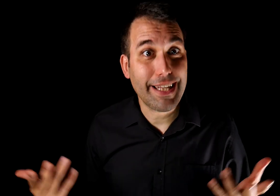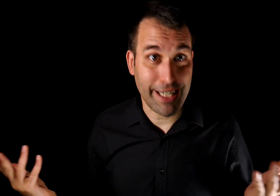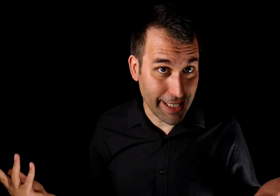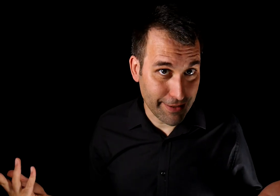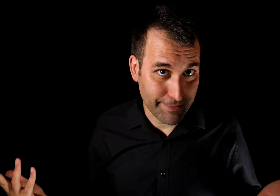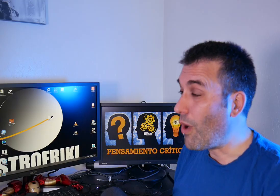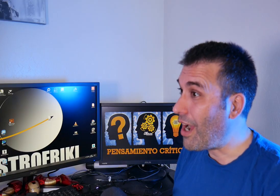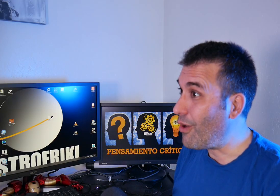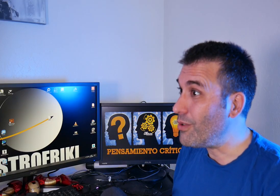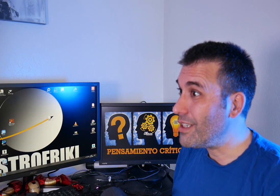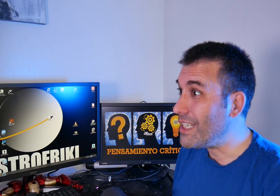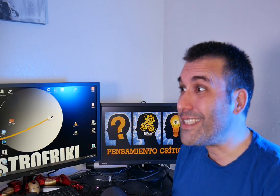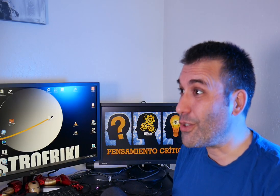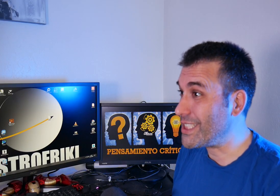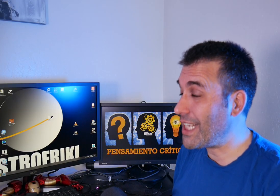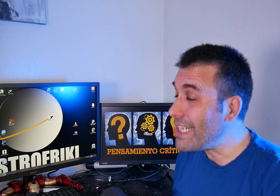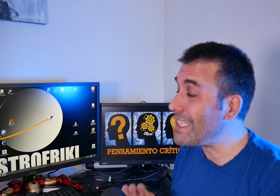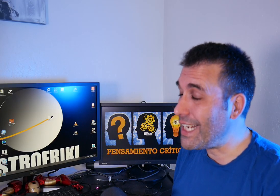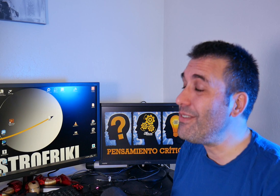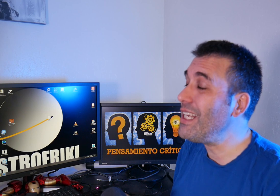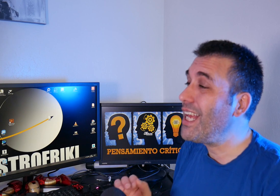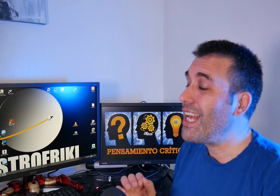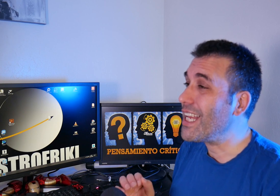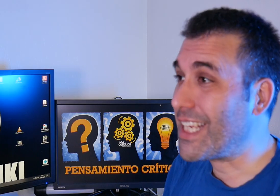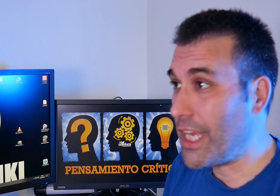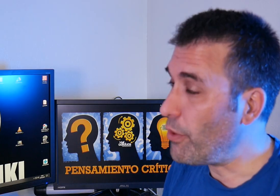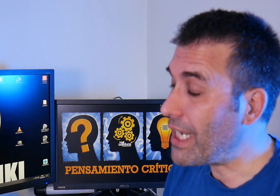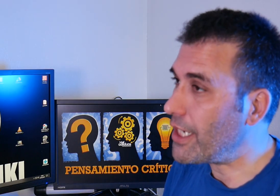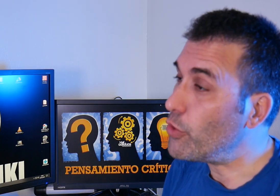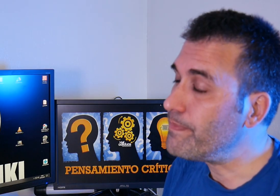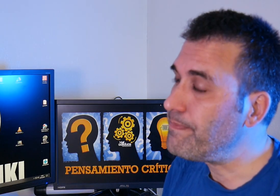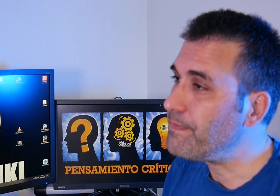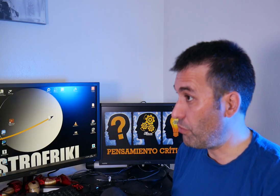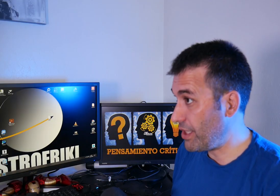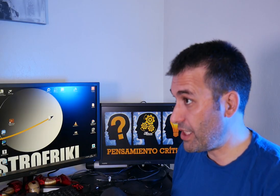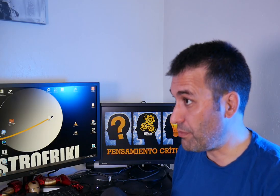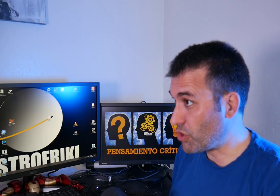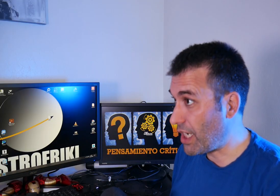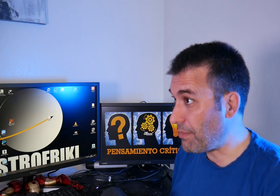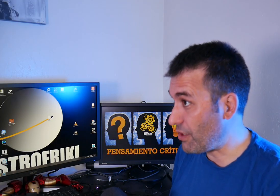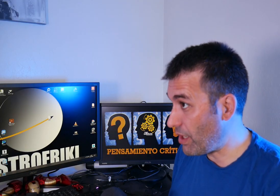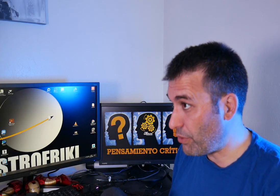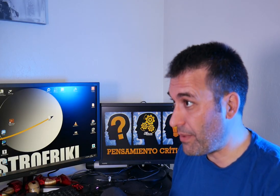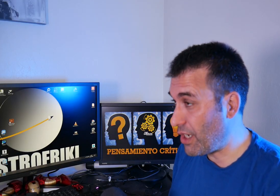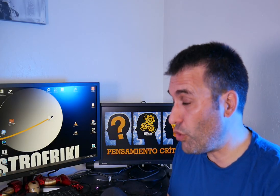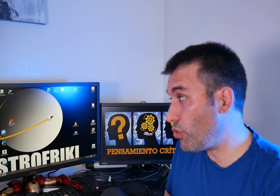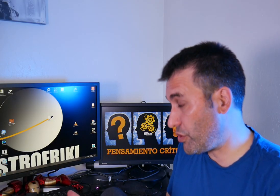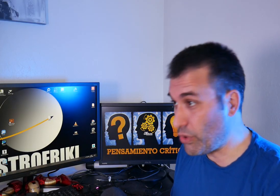diría, ¡Wow! Esta historia es tan increíble que no me la creo. ¿Puedes mostrarme alguna prueba o, en su